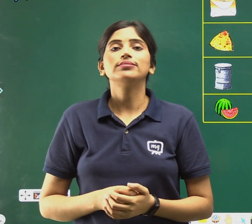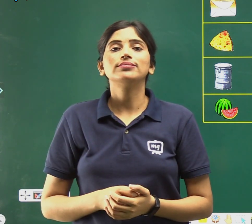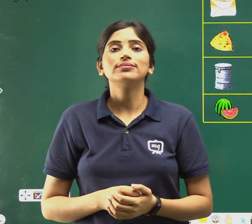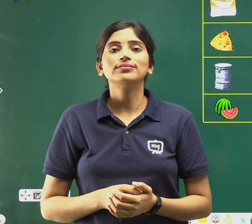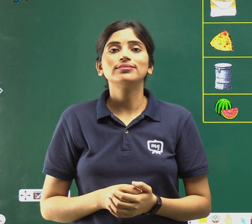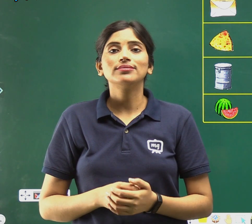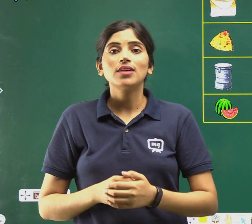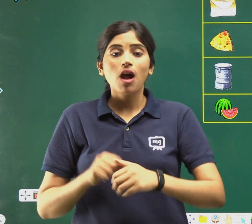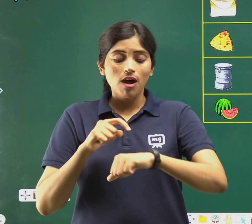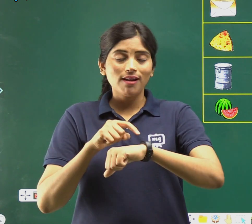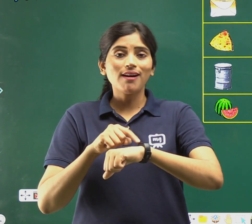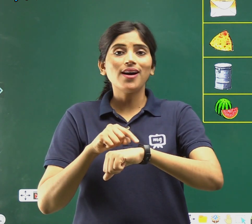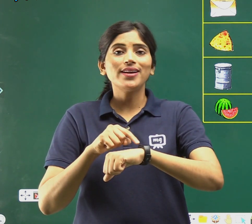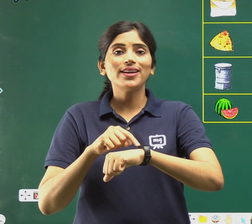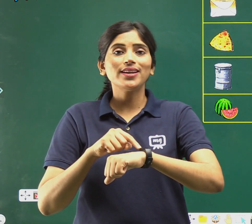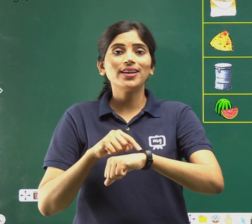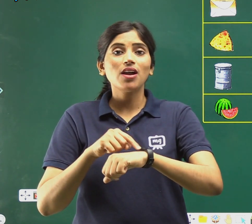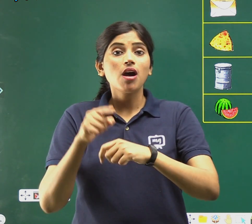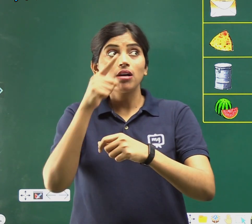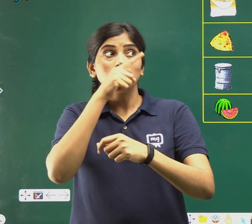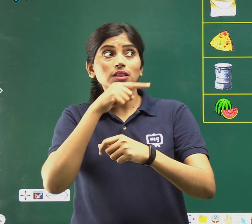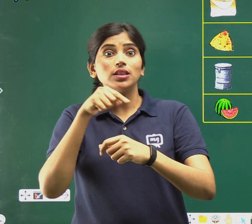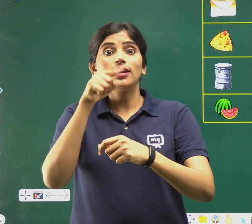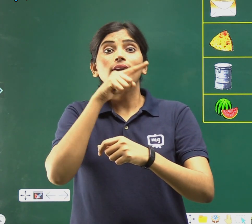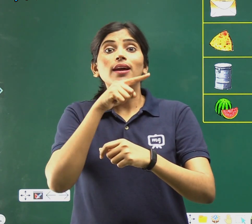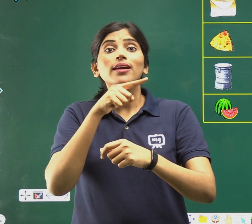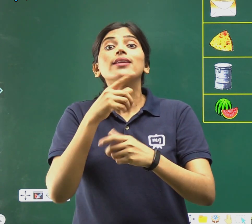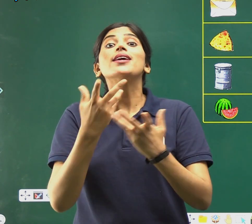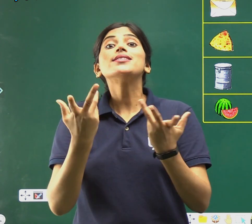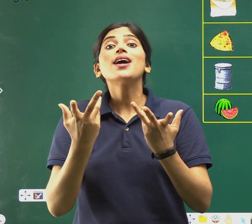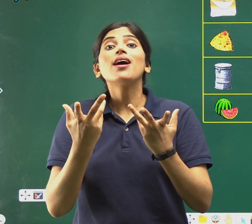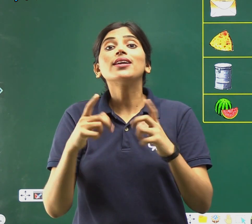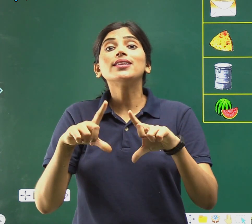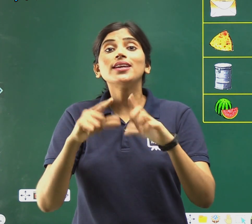गहडी, कैसी आकरती है?